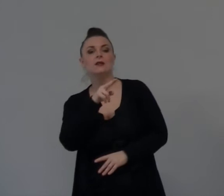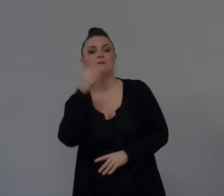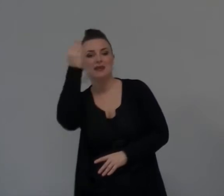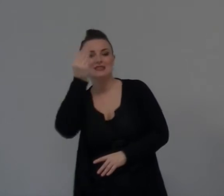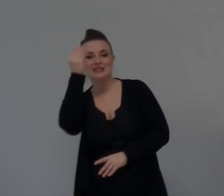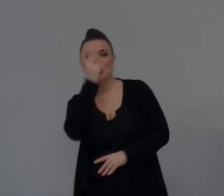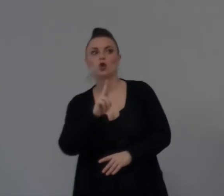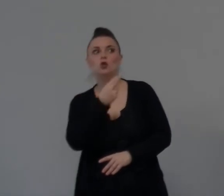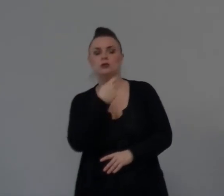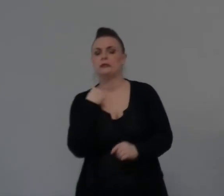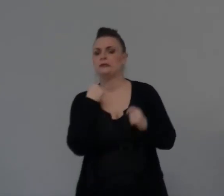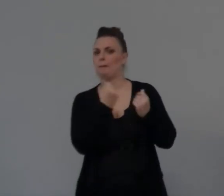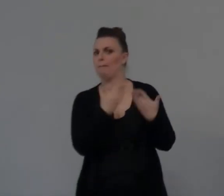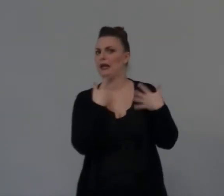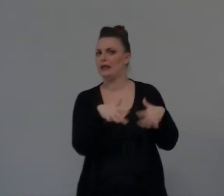Predizione